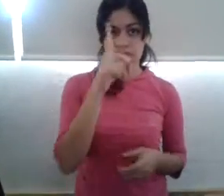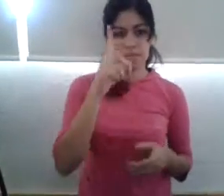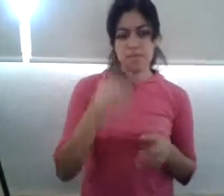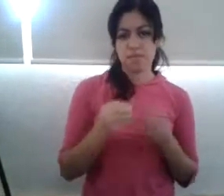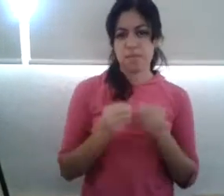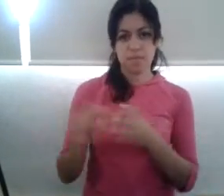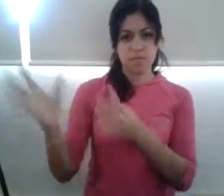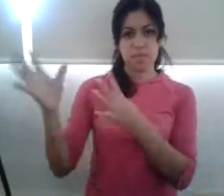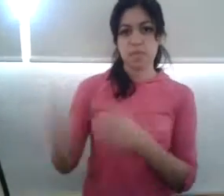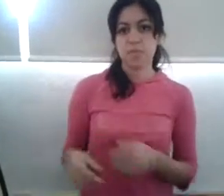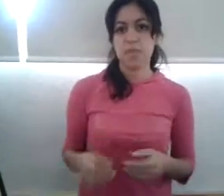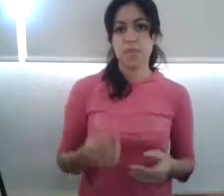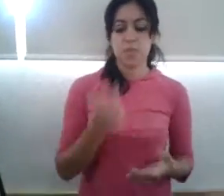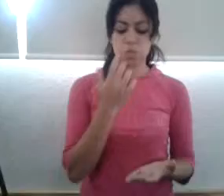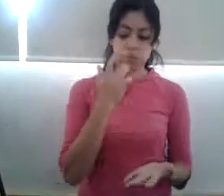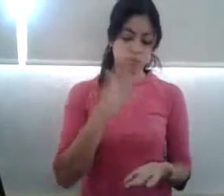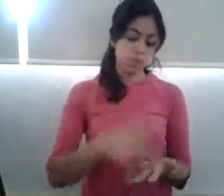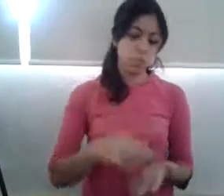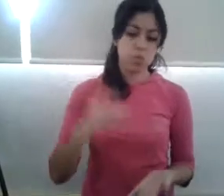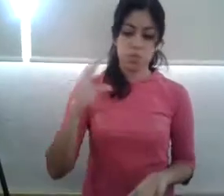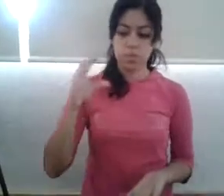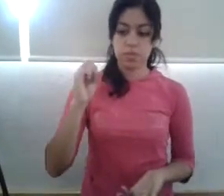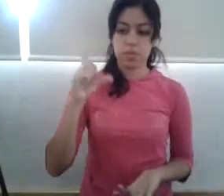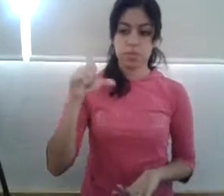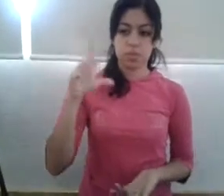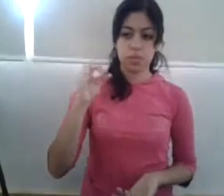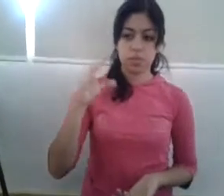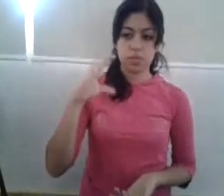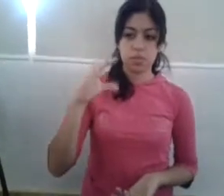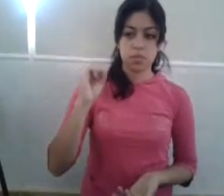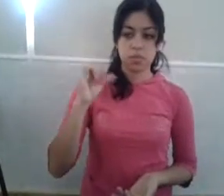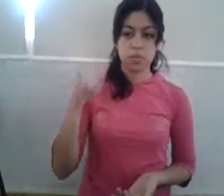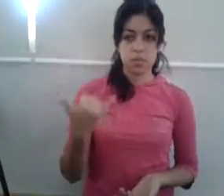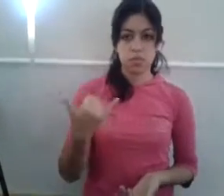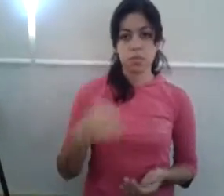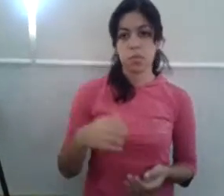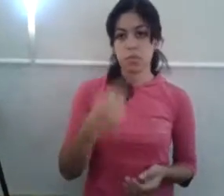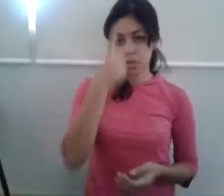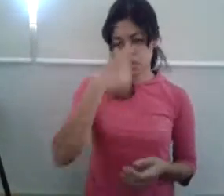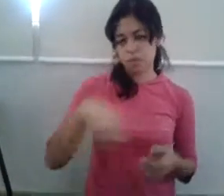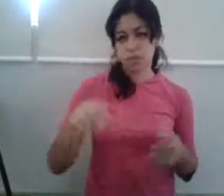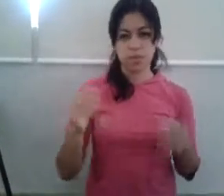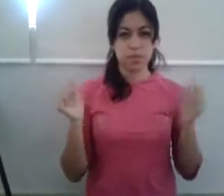sapo colocó hoy, para carrera preparar.